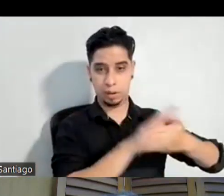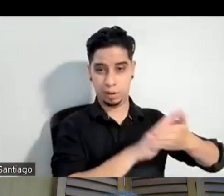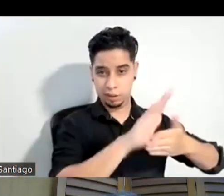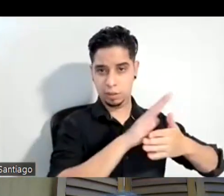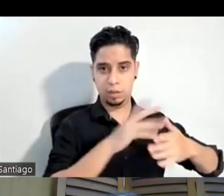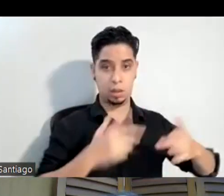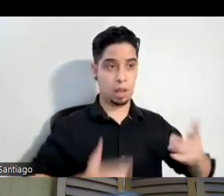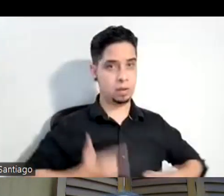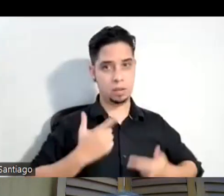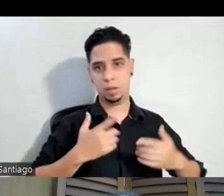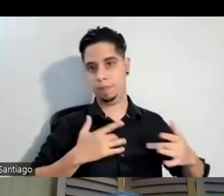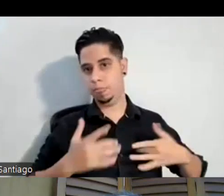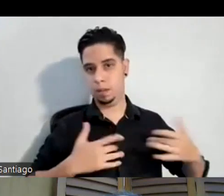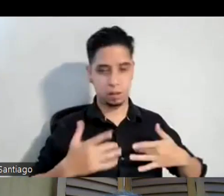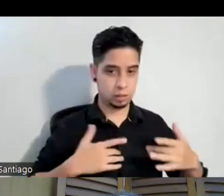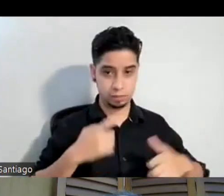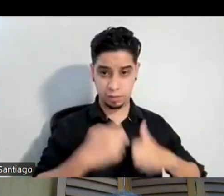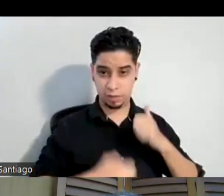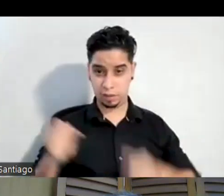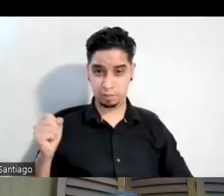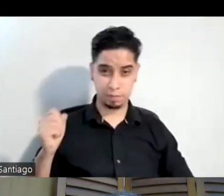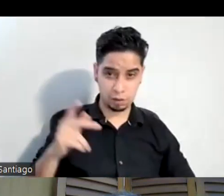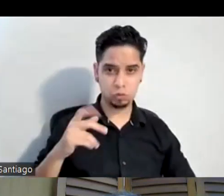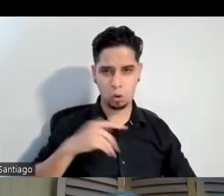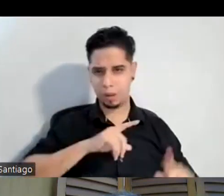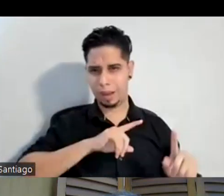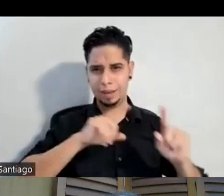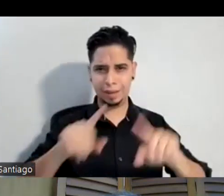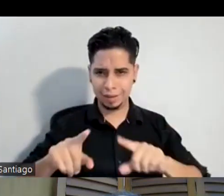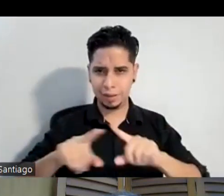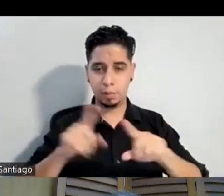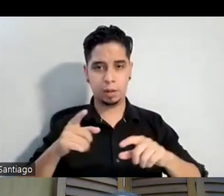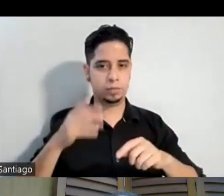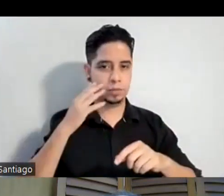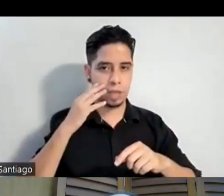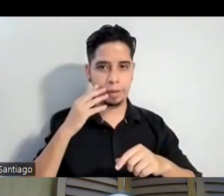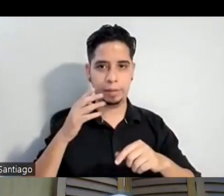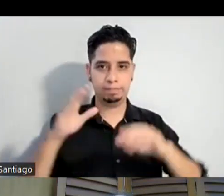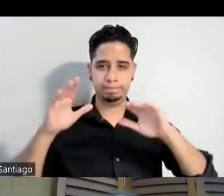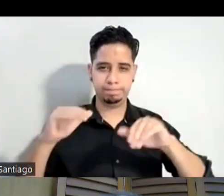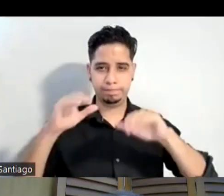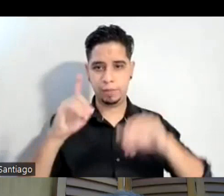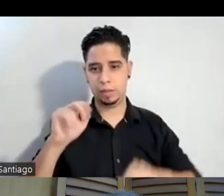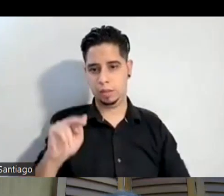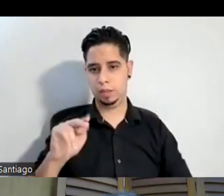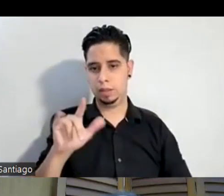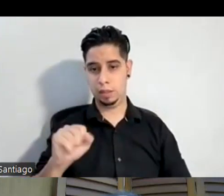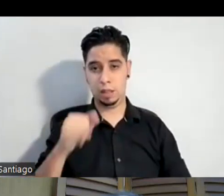te hace bien difícil volver y pues yo había ido pero para para la despedida de ensayo era que había pisado la última vez la